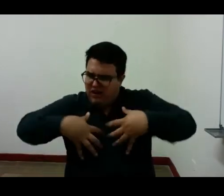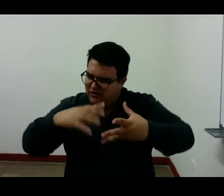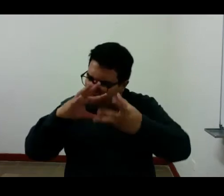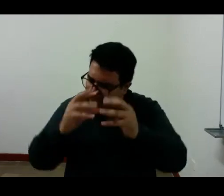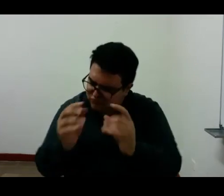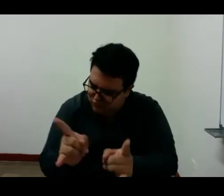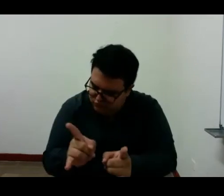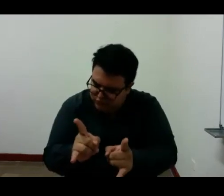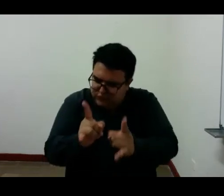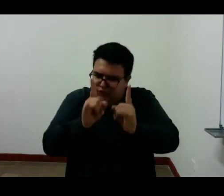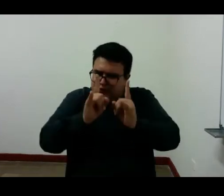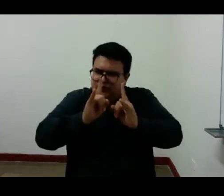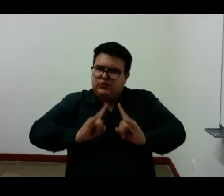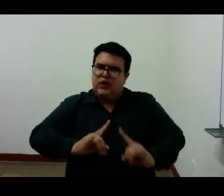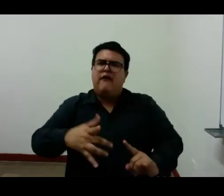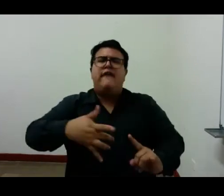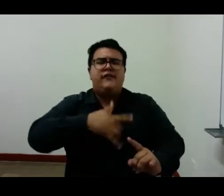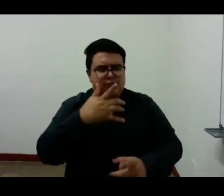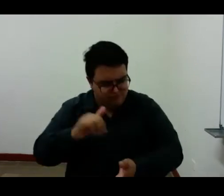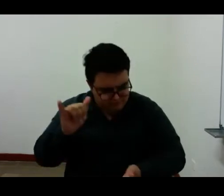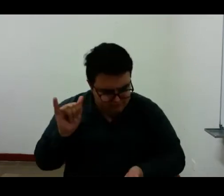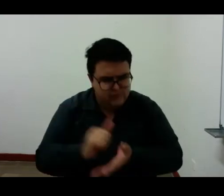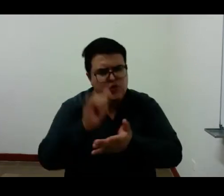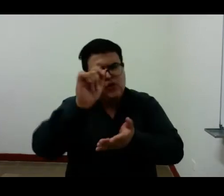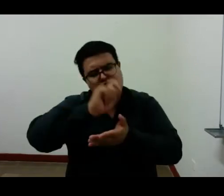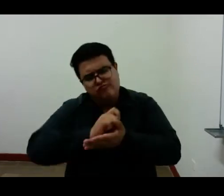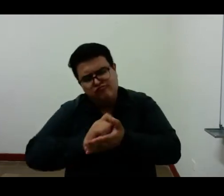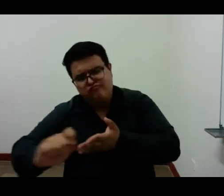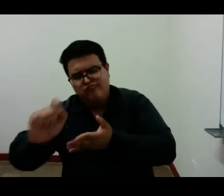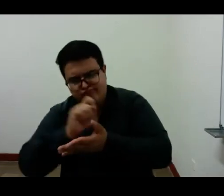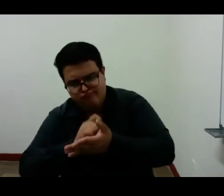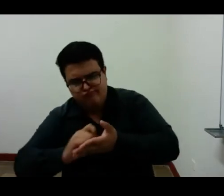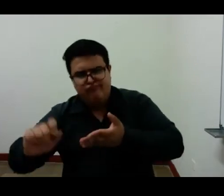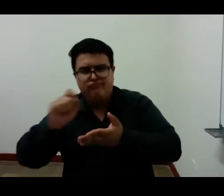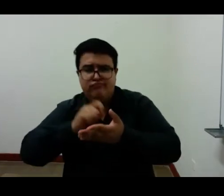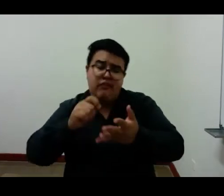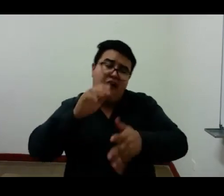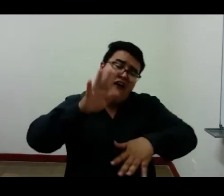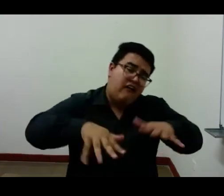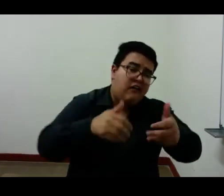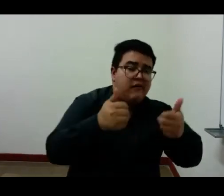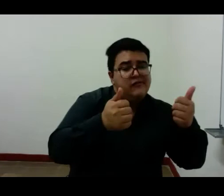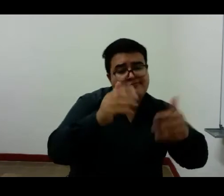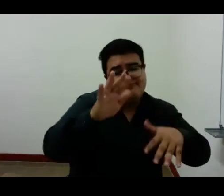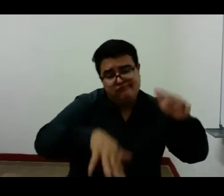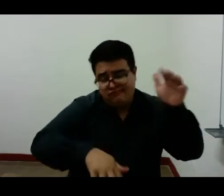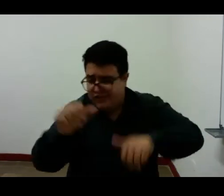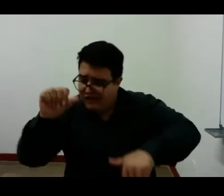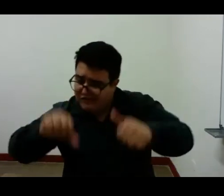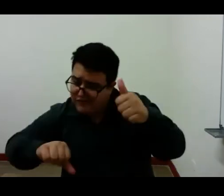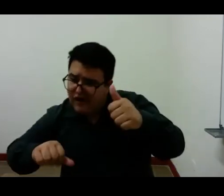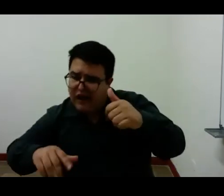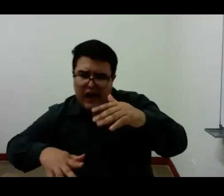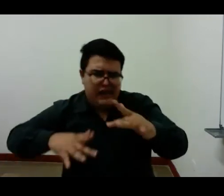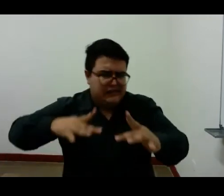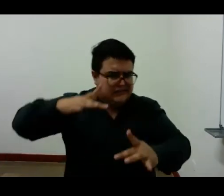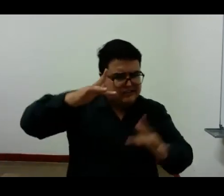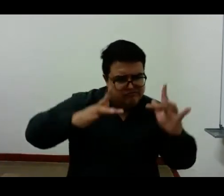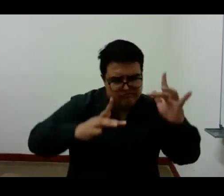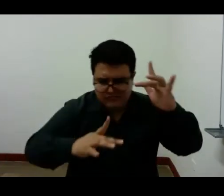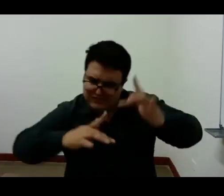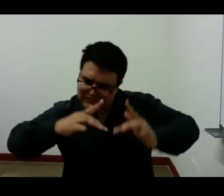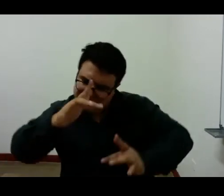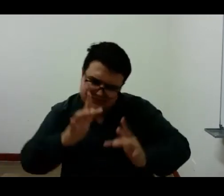y así escribo hora bien hora mal hora acertando con lo que quiero decir